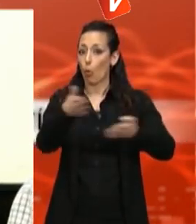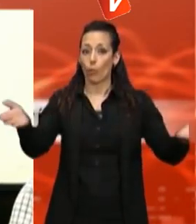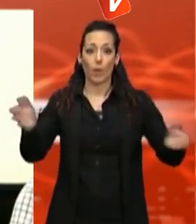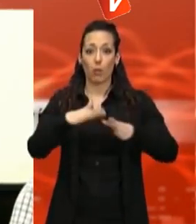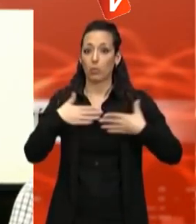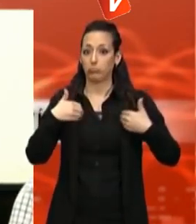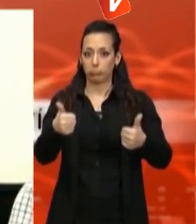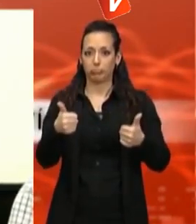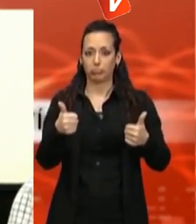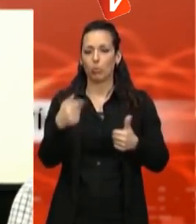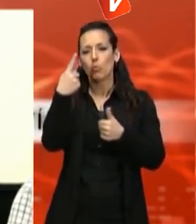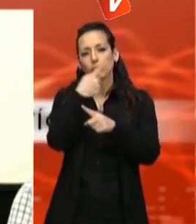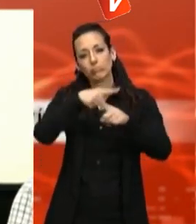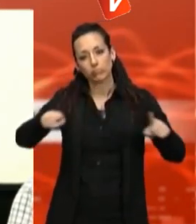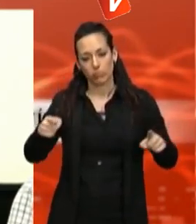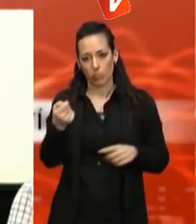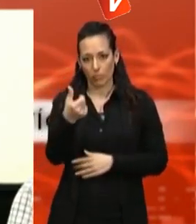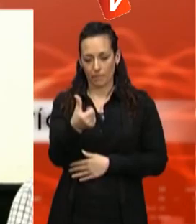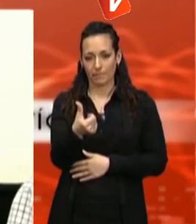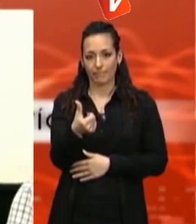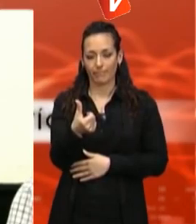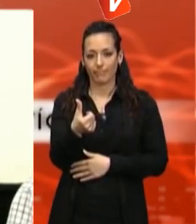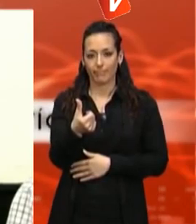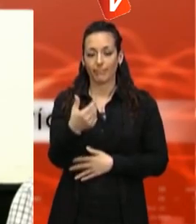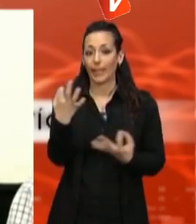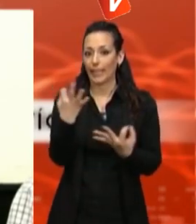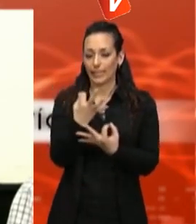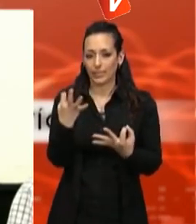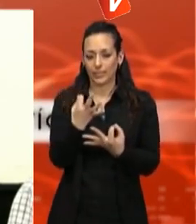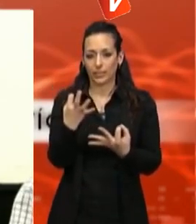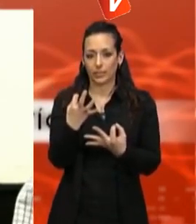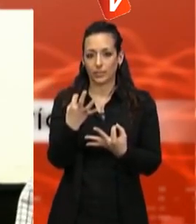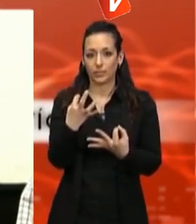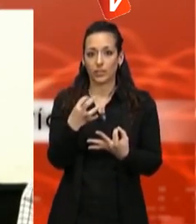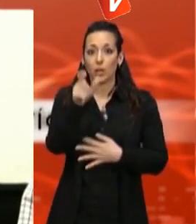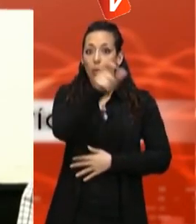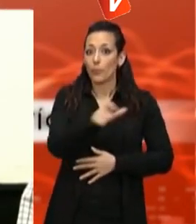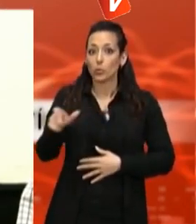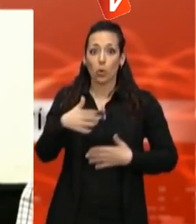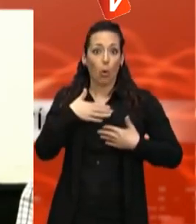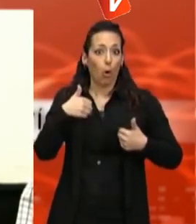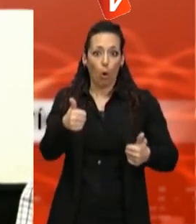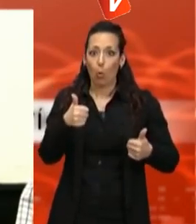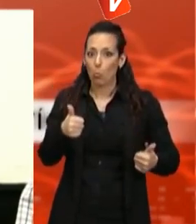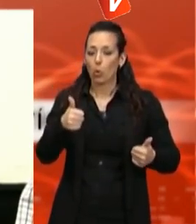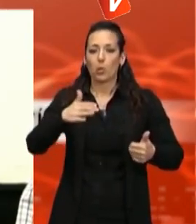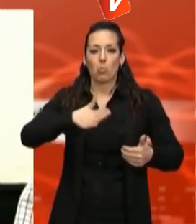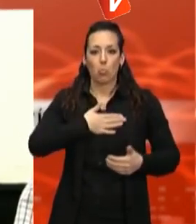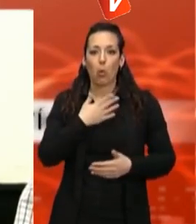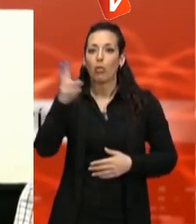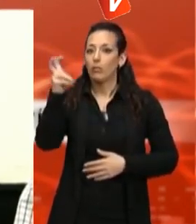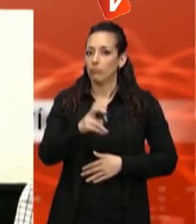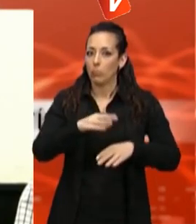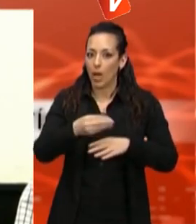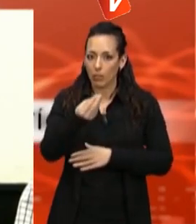amb una particularitat. I és que qui vulgui podrà venir a dinar, a fer un menú i pagar